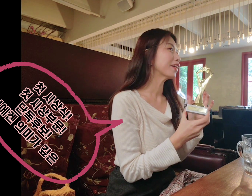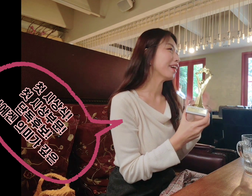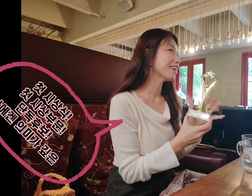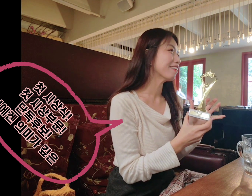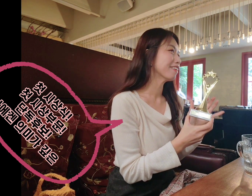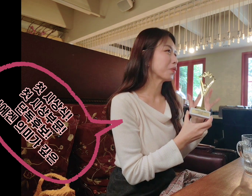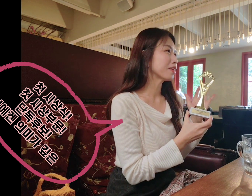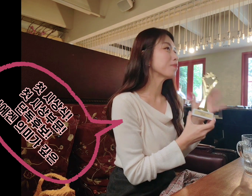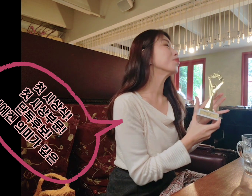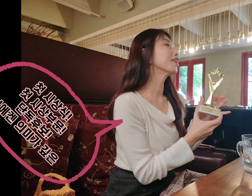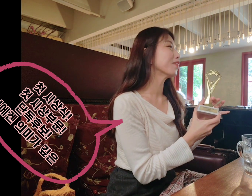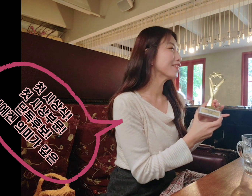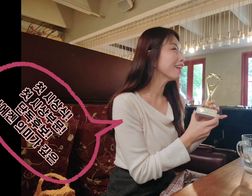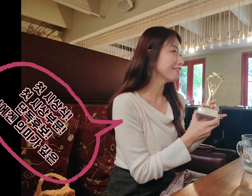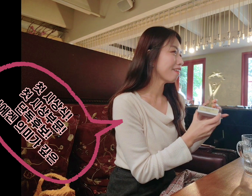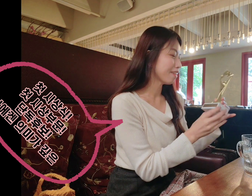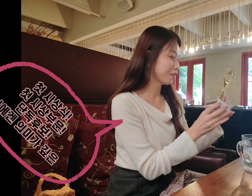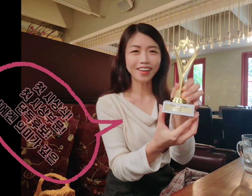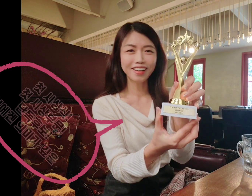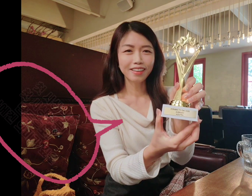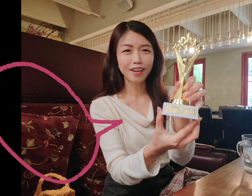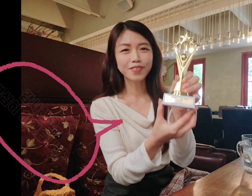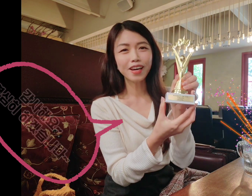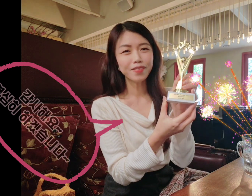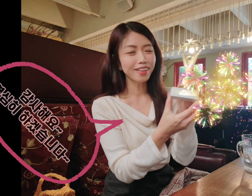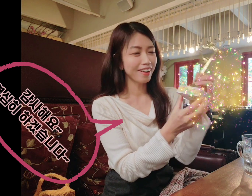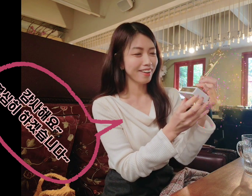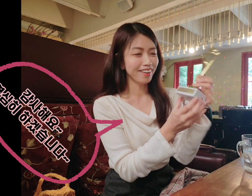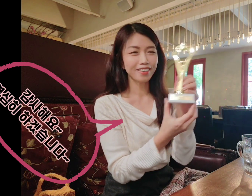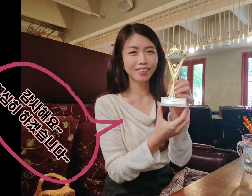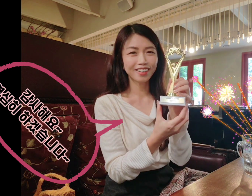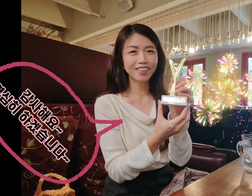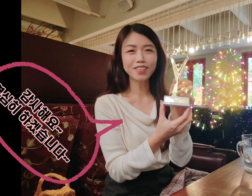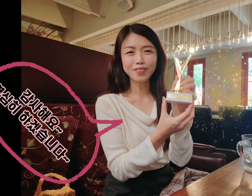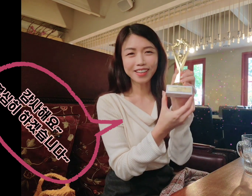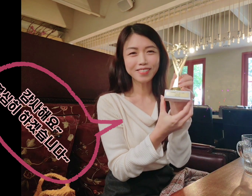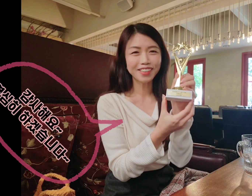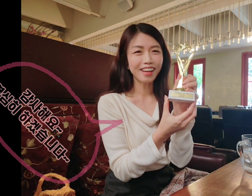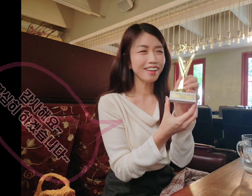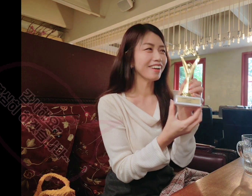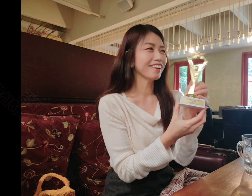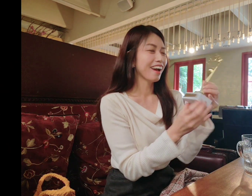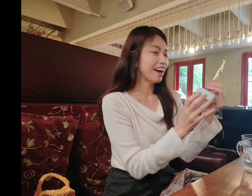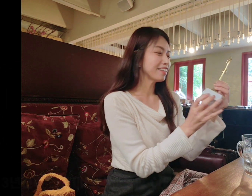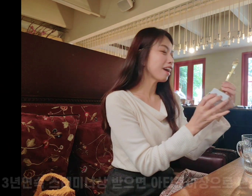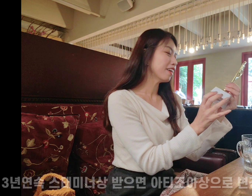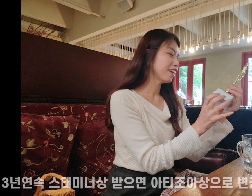가장 집중해 놓은 시간이라 감사합니다 감사합니다 열심히 하겠습니다 감사합니다 이 상이